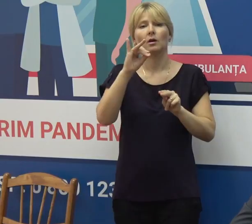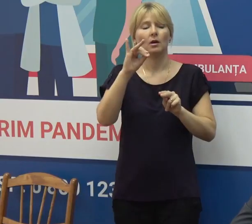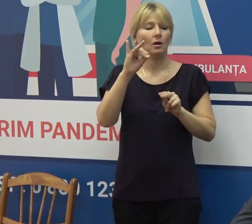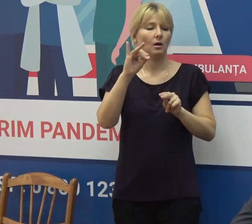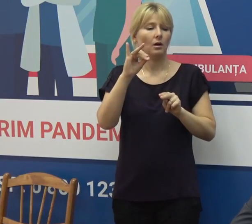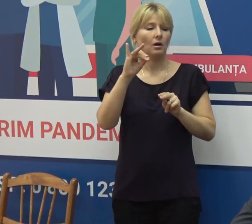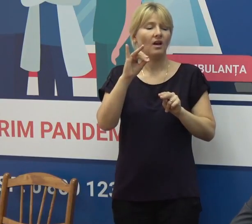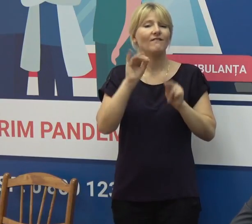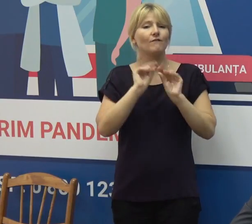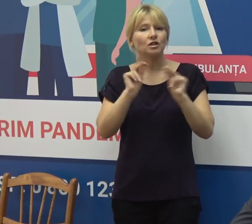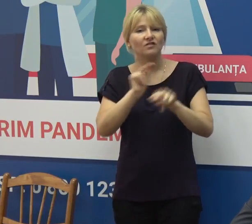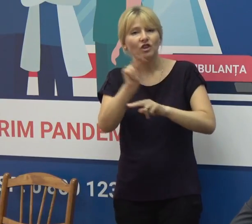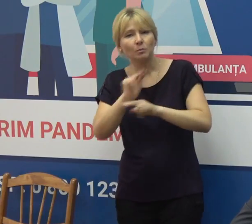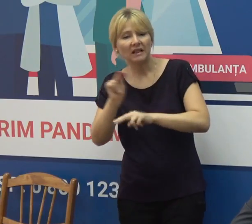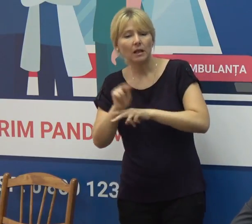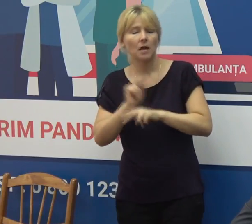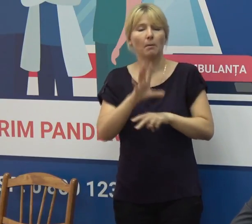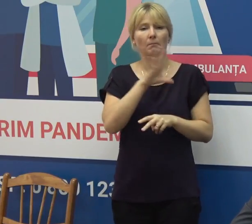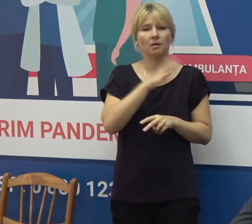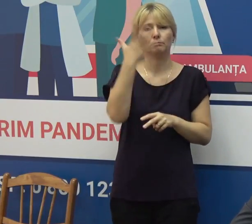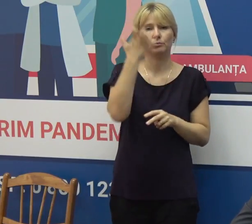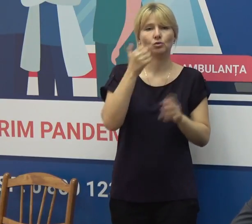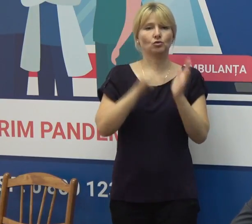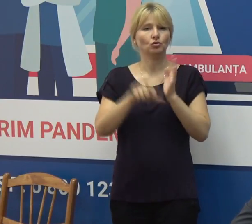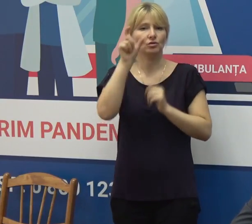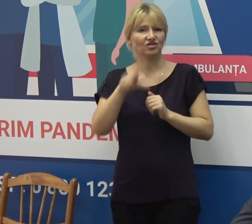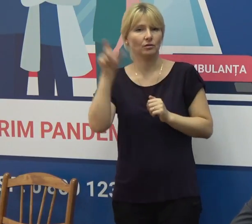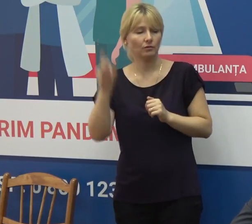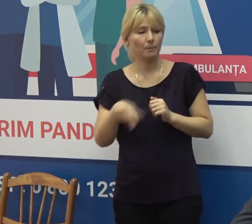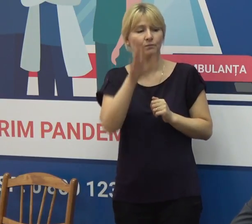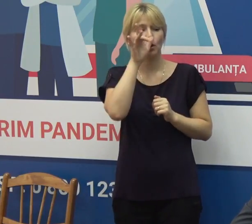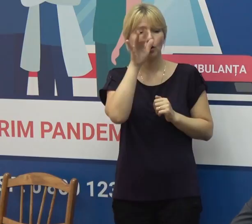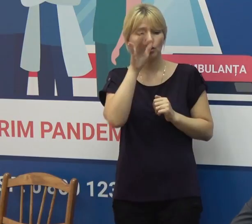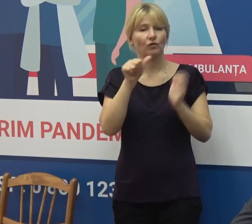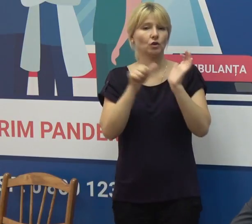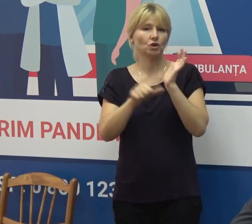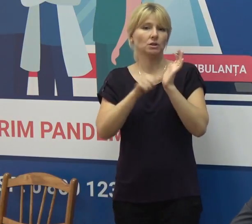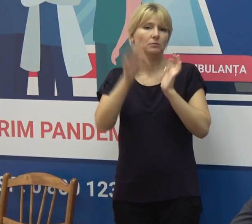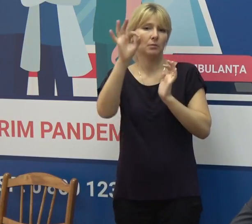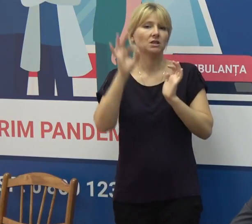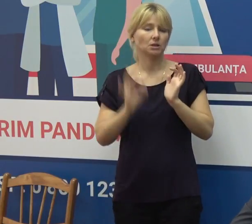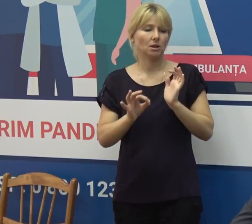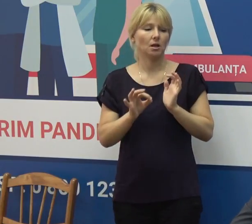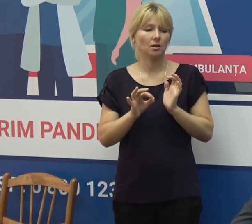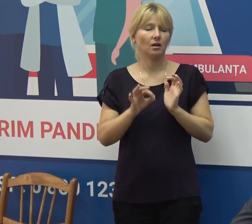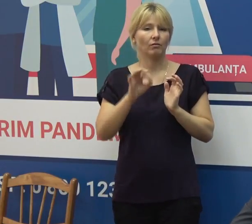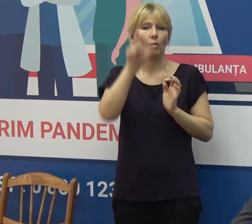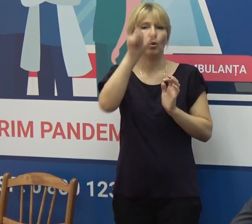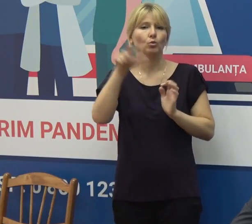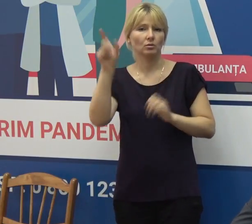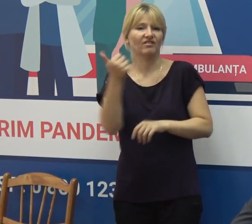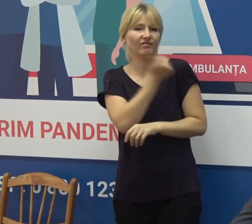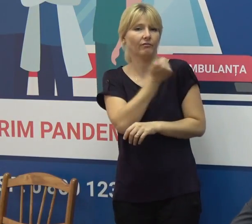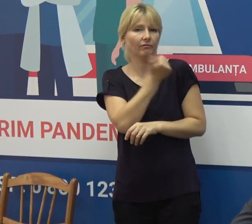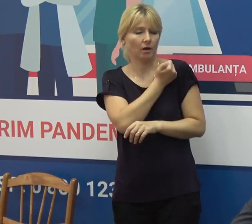850 de profesori. Astfel în municipiul Chișinău sunt circa 60% cadre didactice